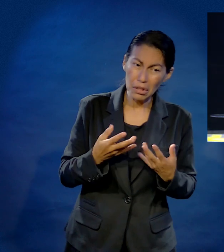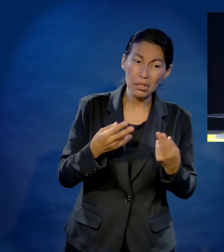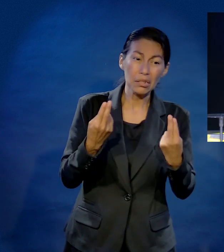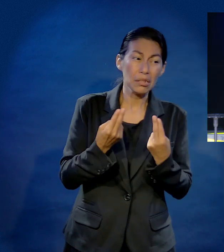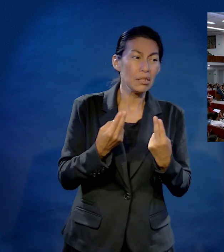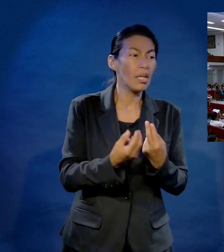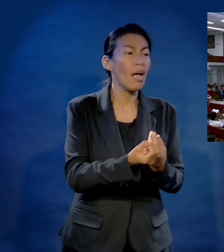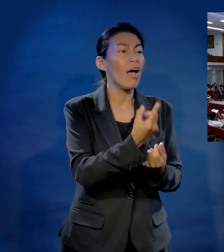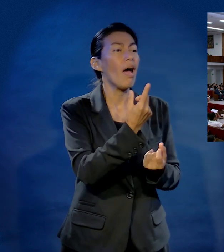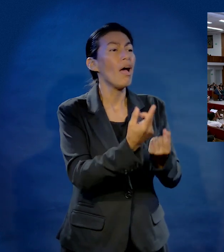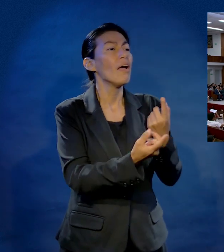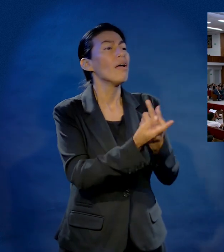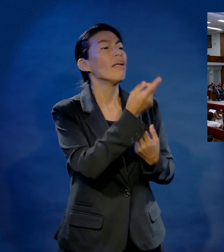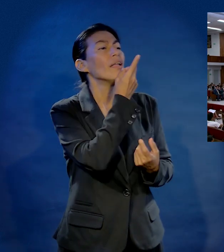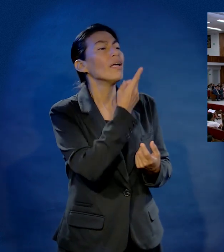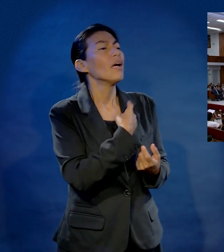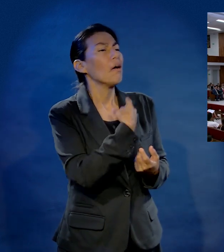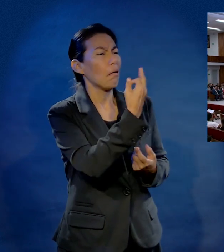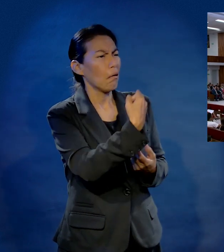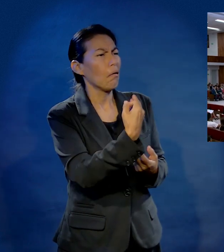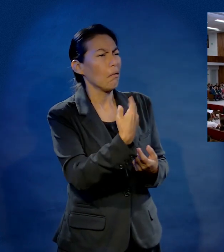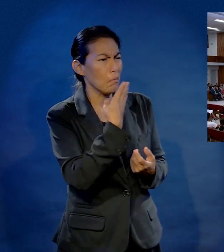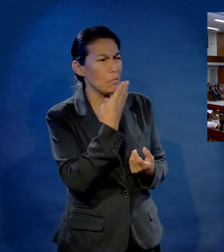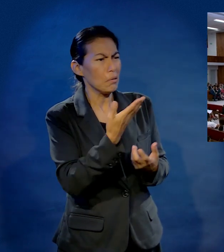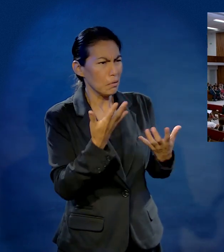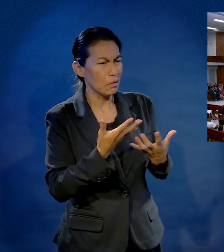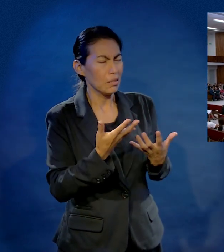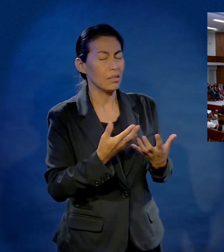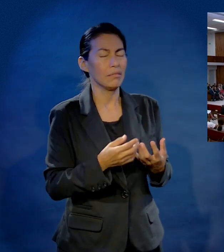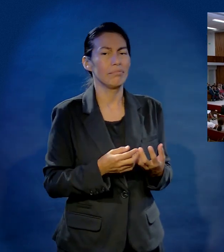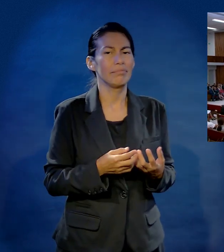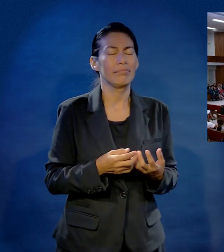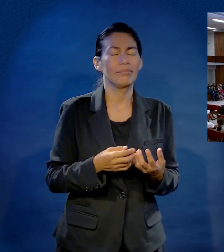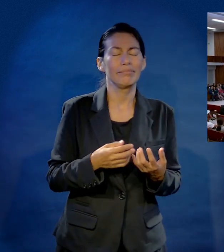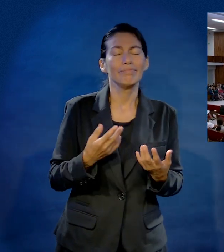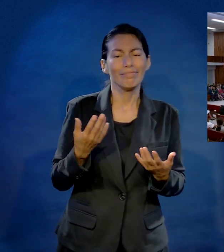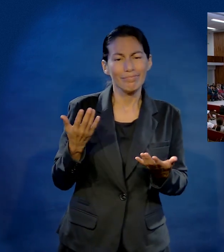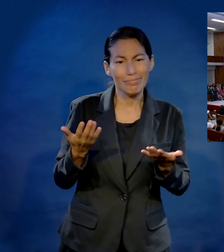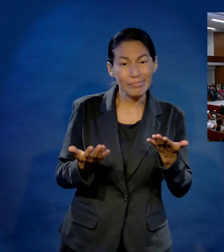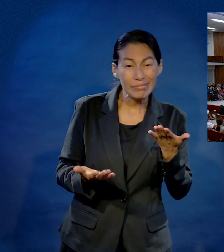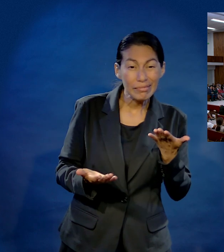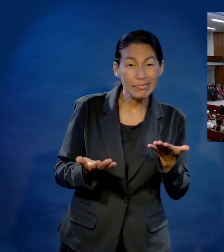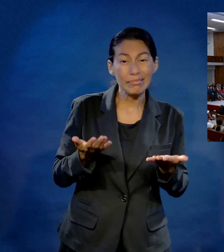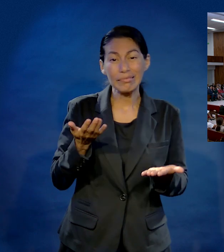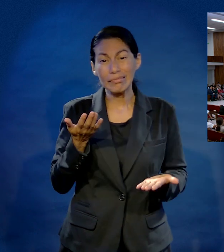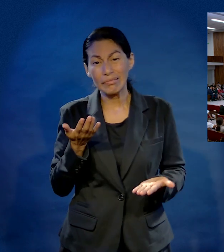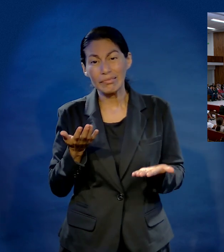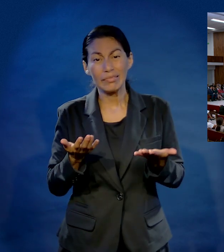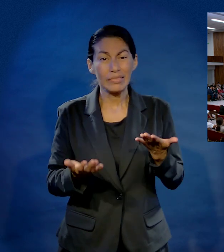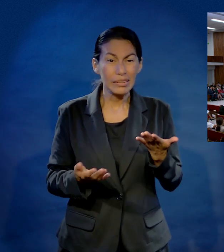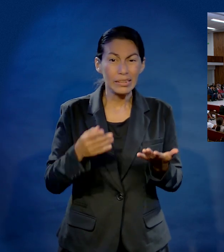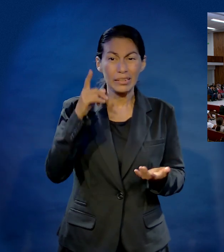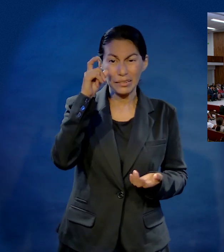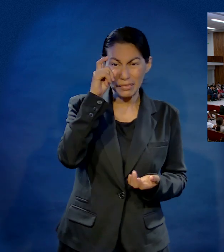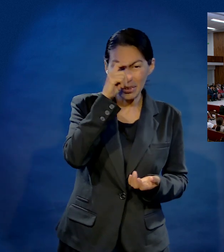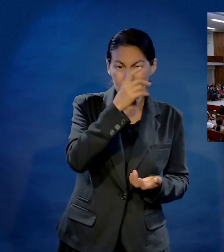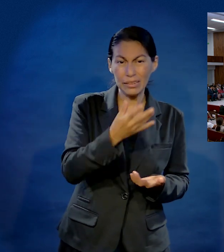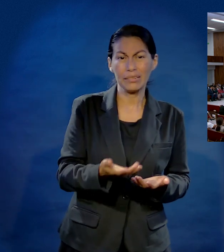Siempre, aunque haga bien las cosas, va a estar necesitando que otros se las digan porque le hace falta afirmación. Y en ese